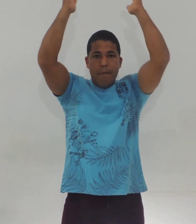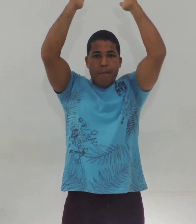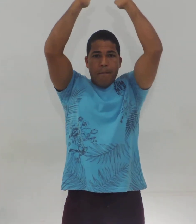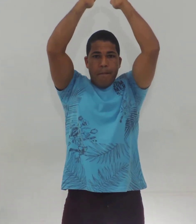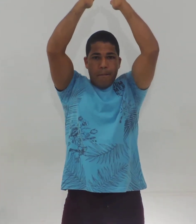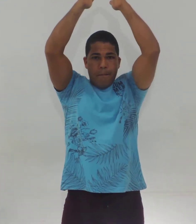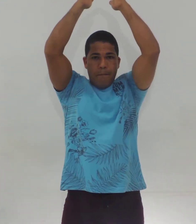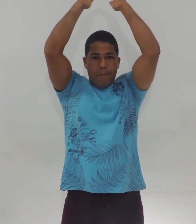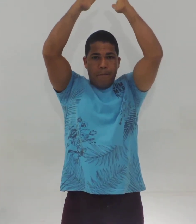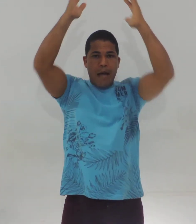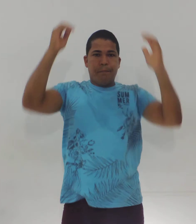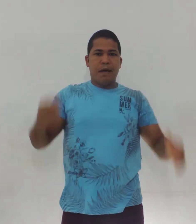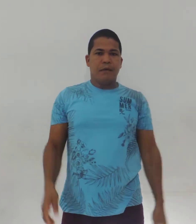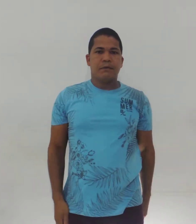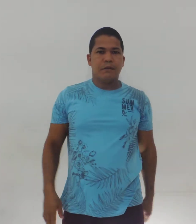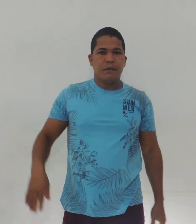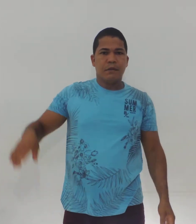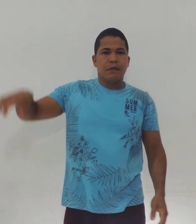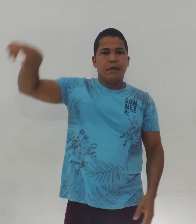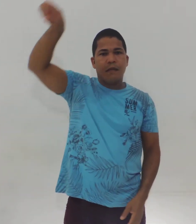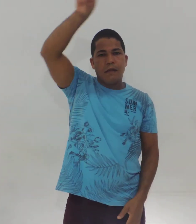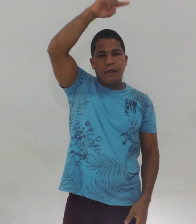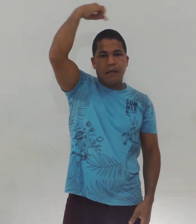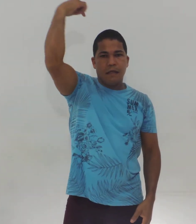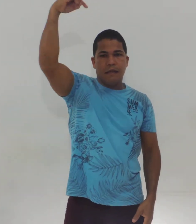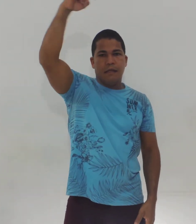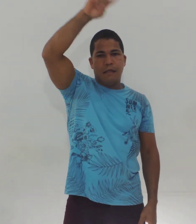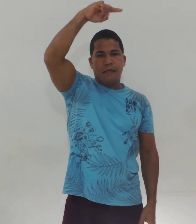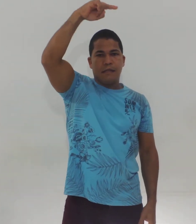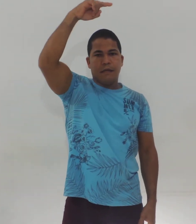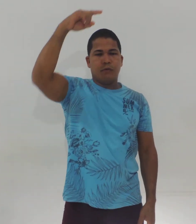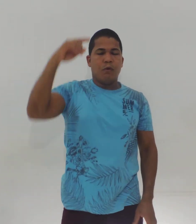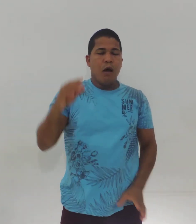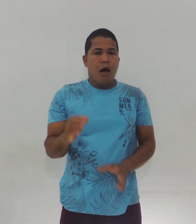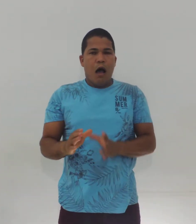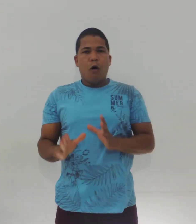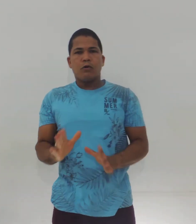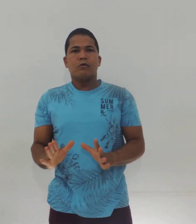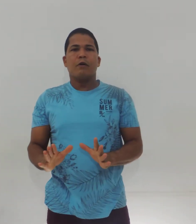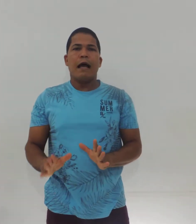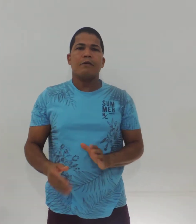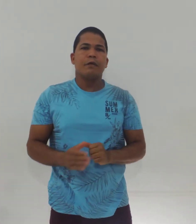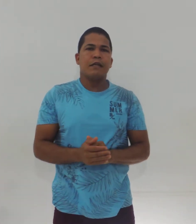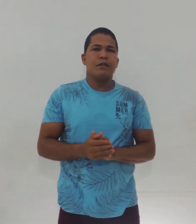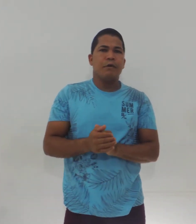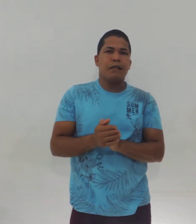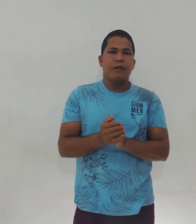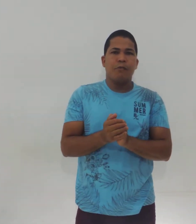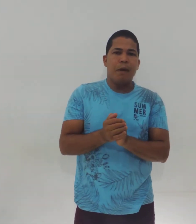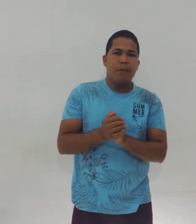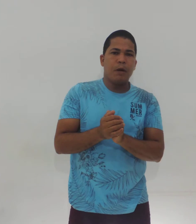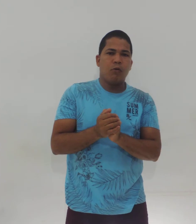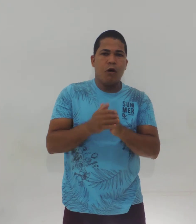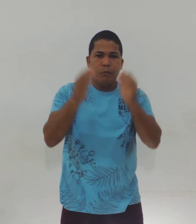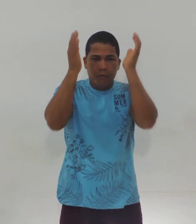Papa E Santo Alguns lugares da região entende o Papa como